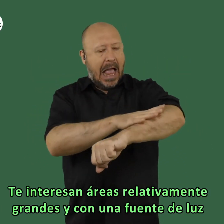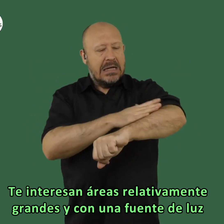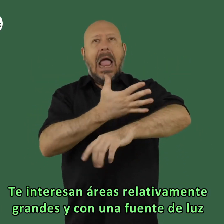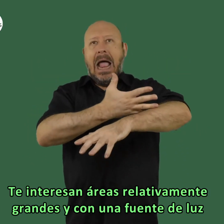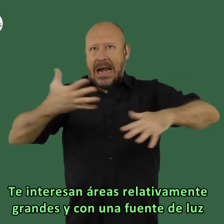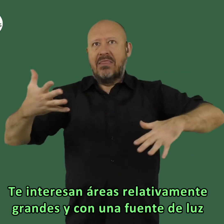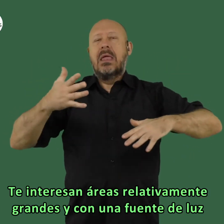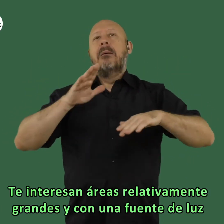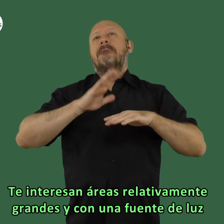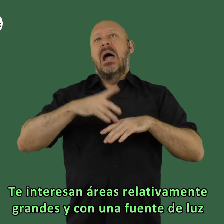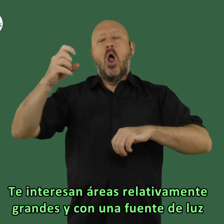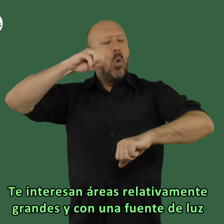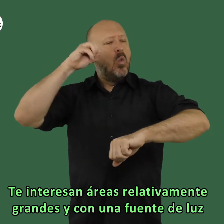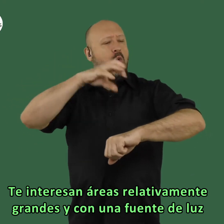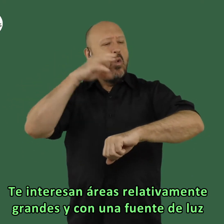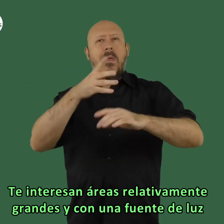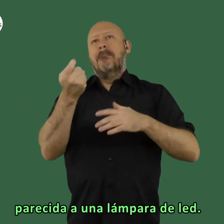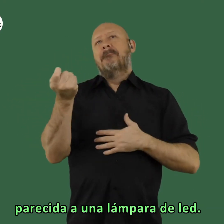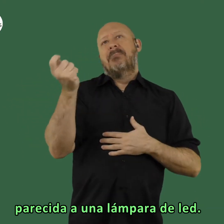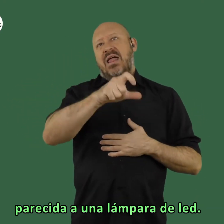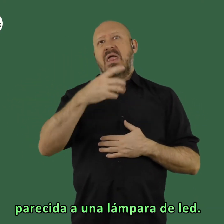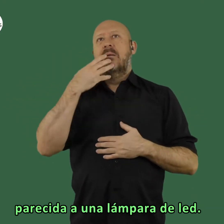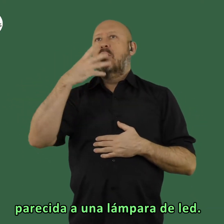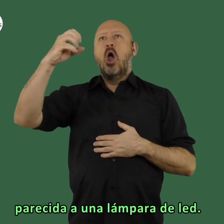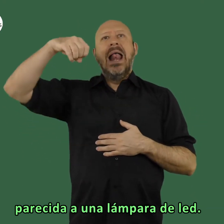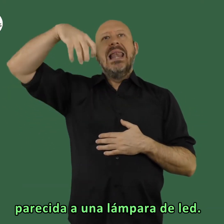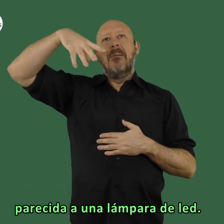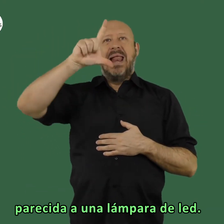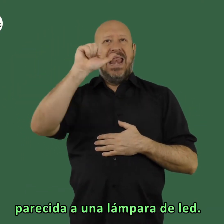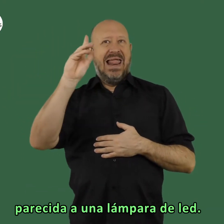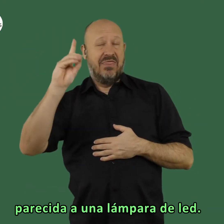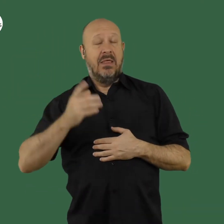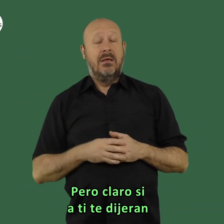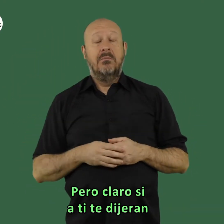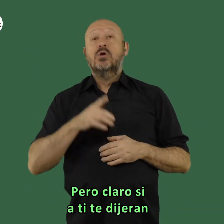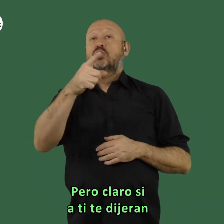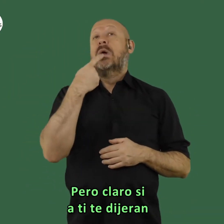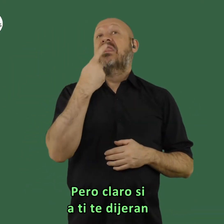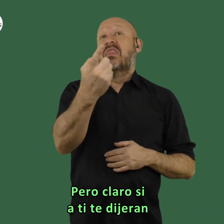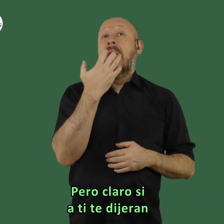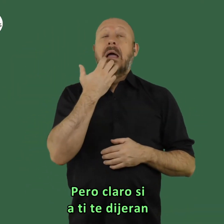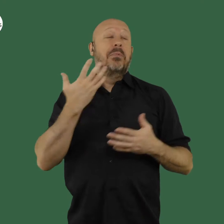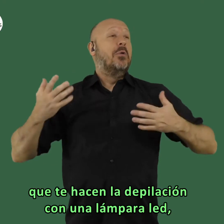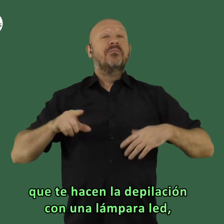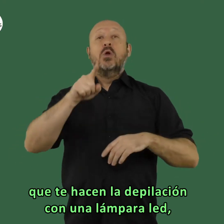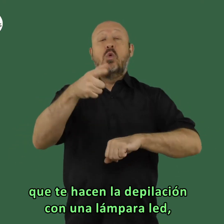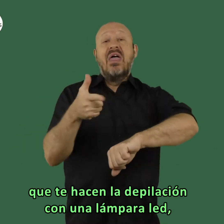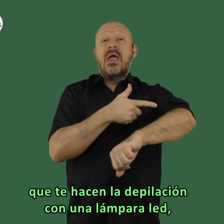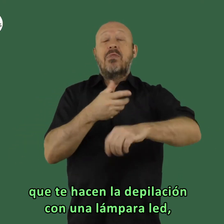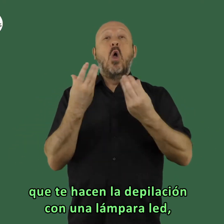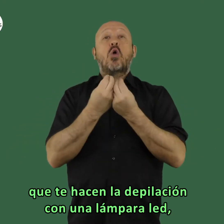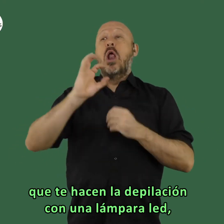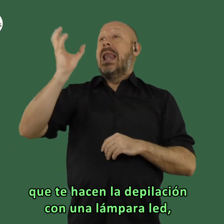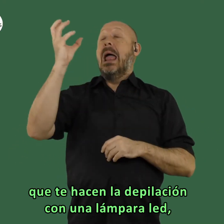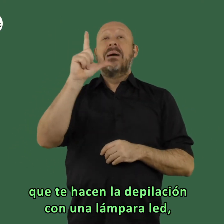interesan áreas relativamente grandes y con una fuente de luz parecida a una lámpara de led pero claro si a ti te dijeran que te